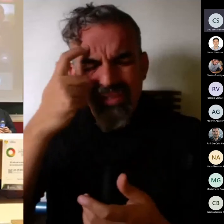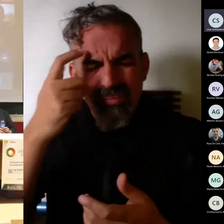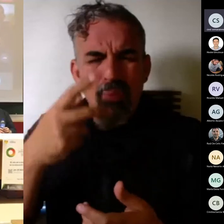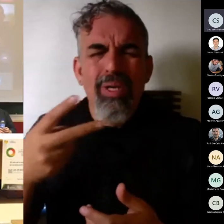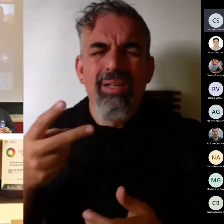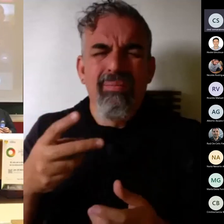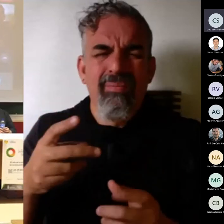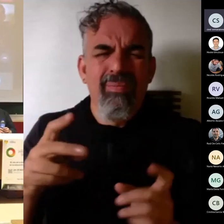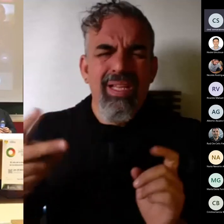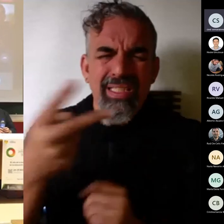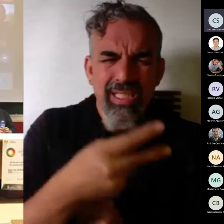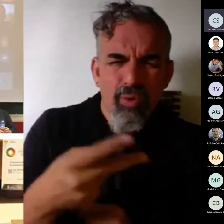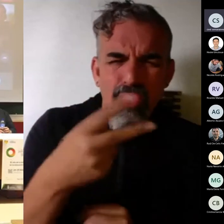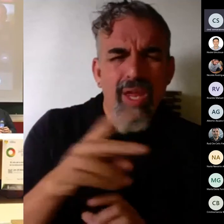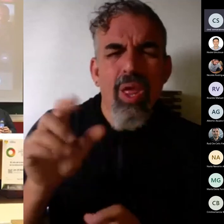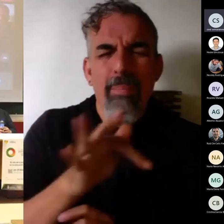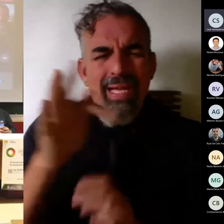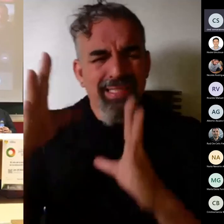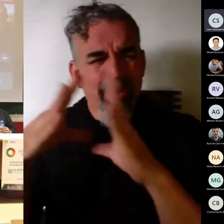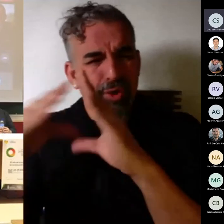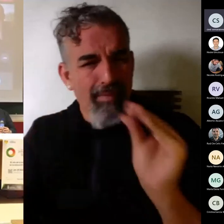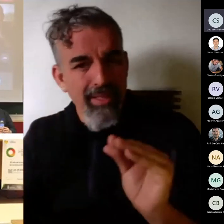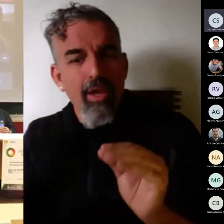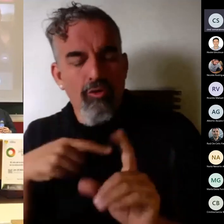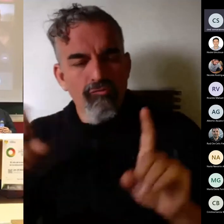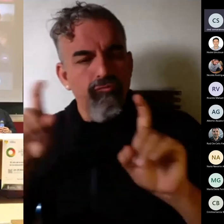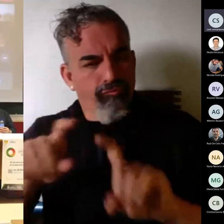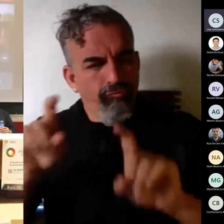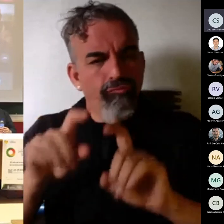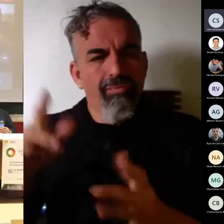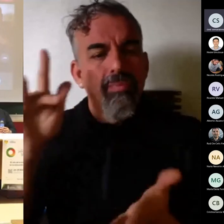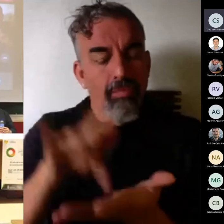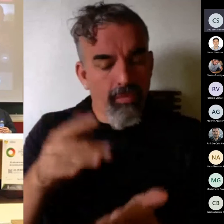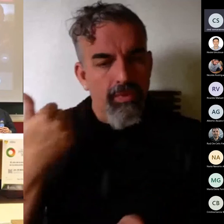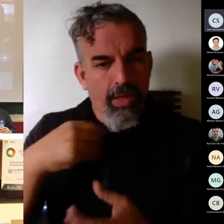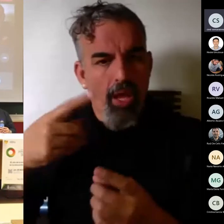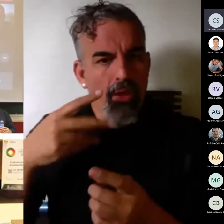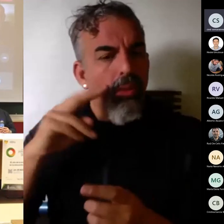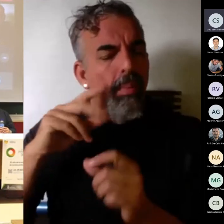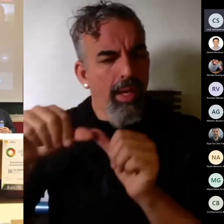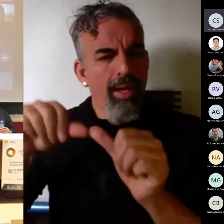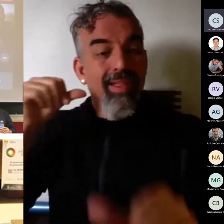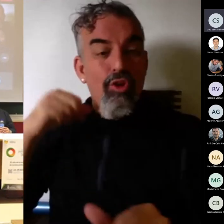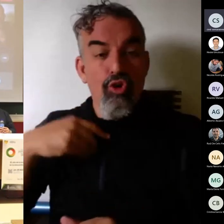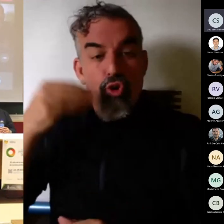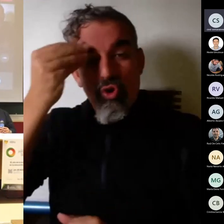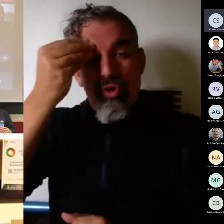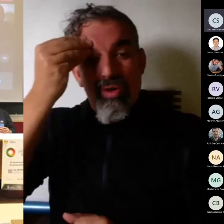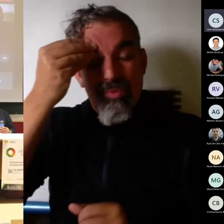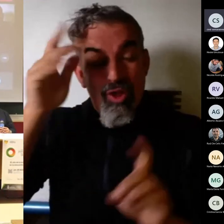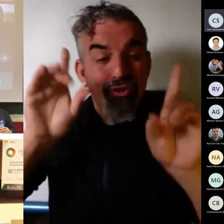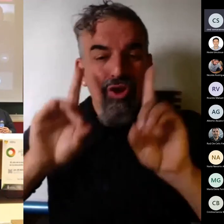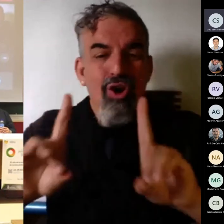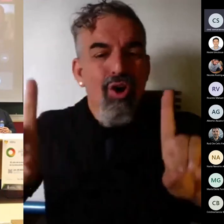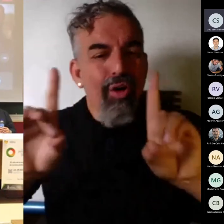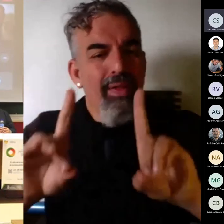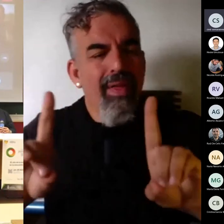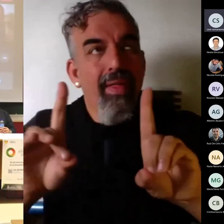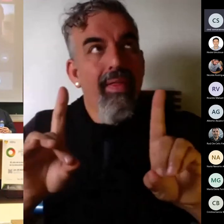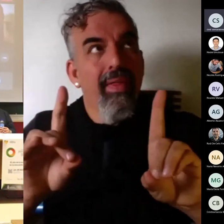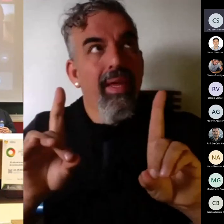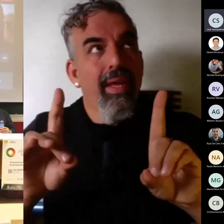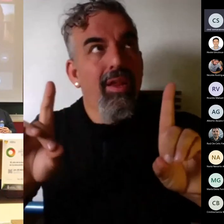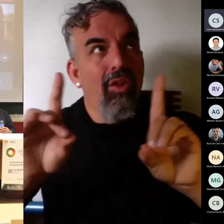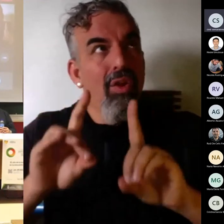como en el entorno de universidades públicas, privadas y tal yo considero que la docencia y tal como lo estáis